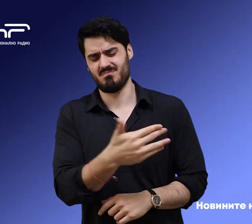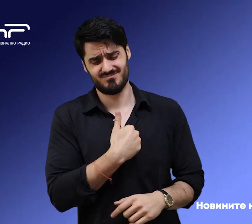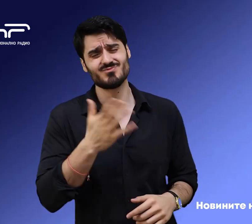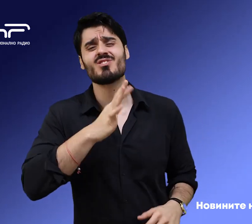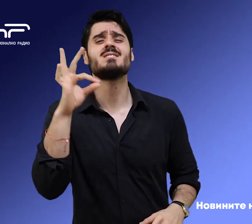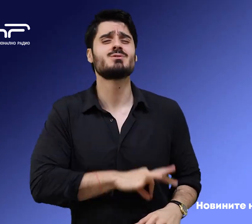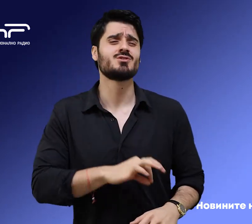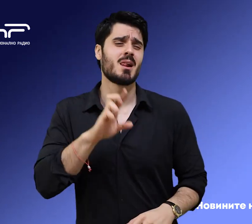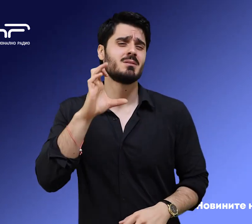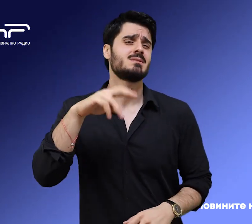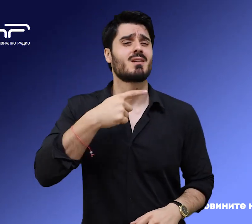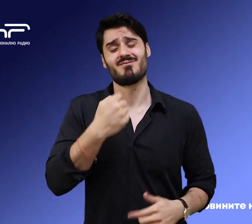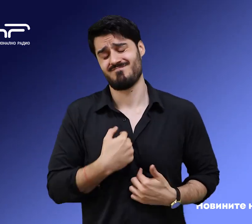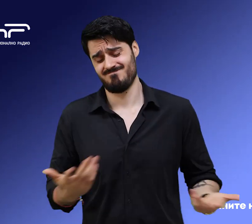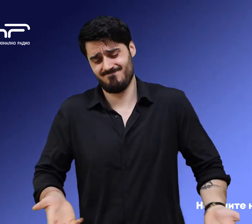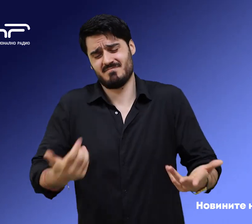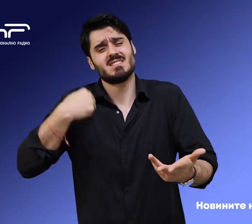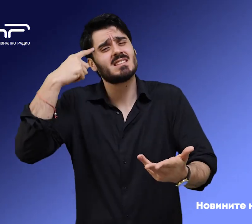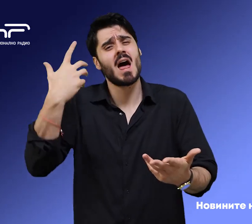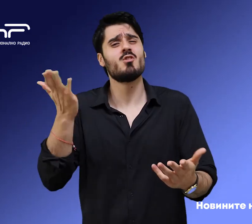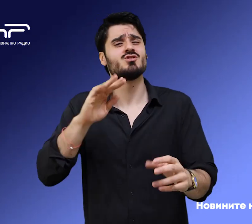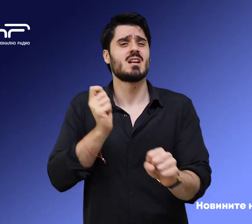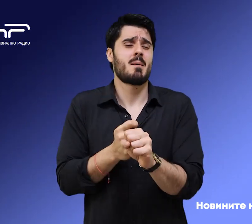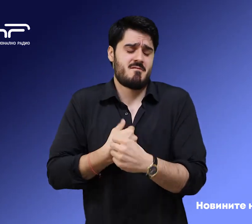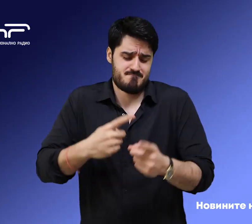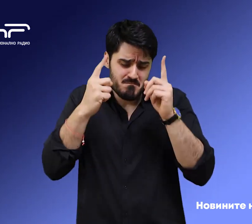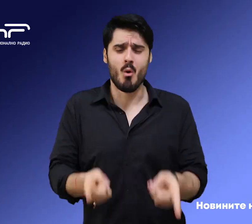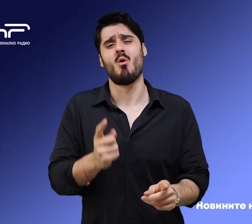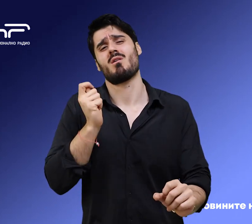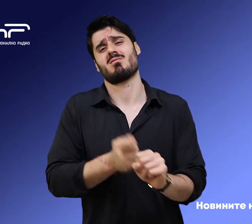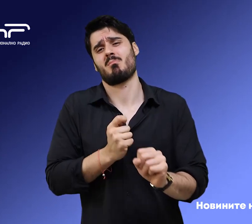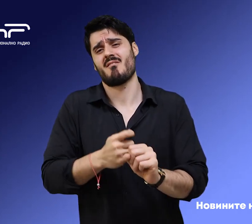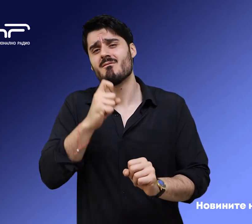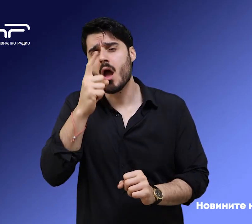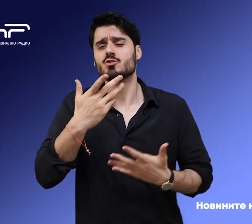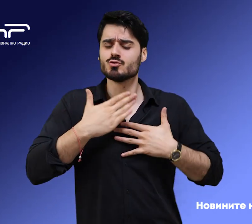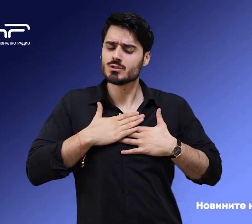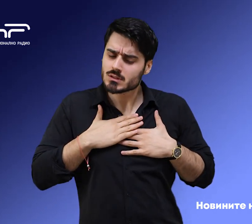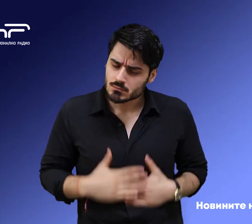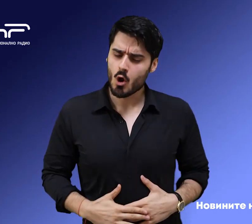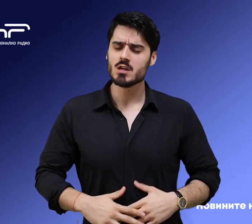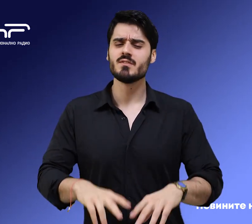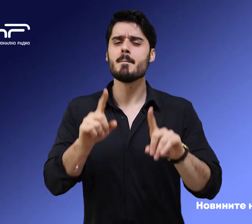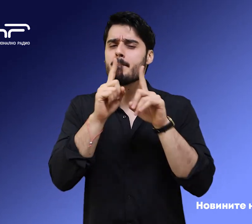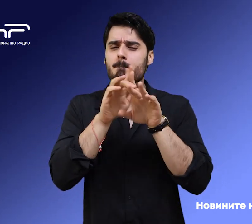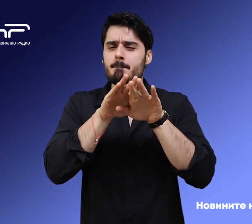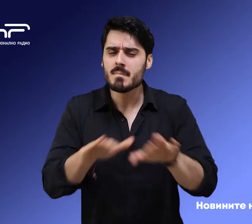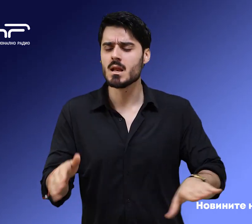години. Знаем какво да направим, можем да го направим и най-важното нещо за нас е спокойствието, мирът, доходите на